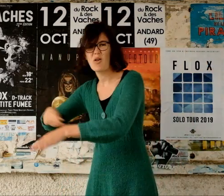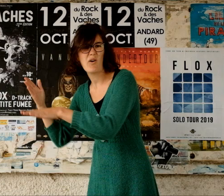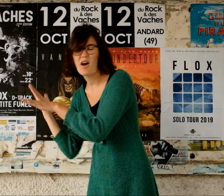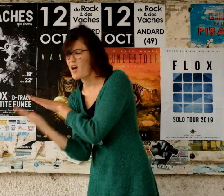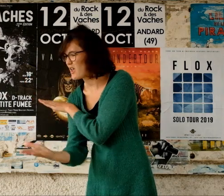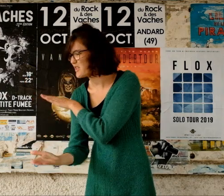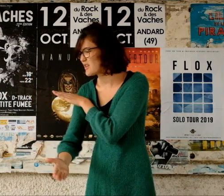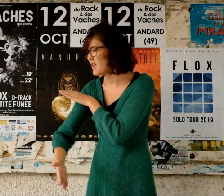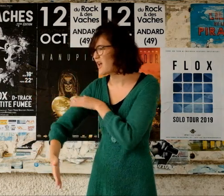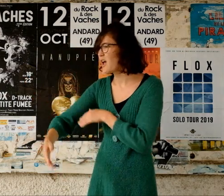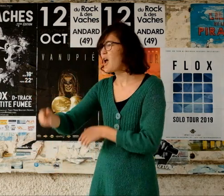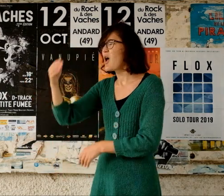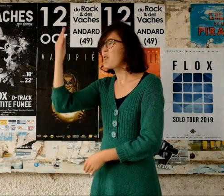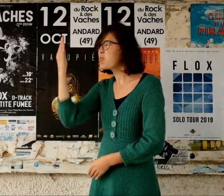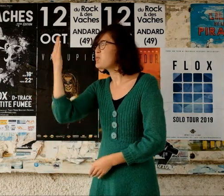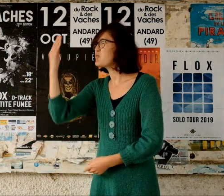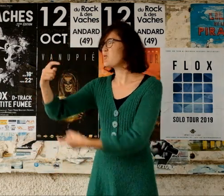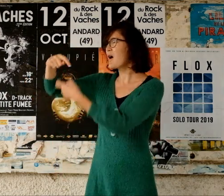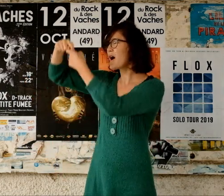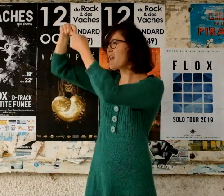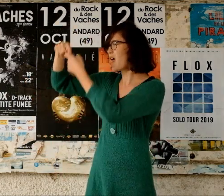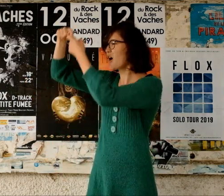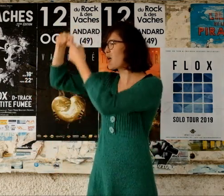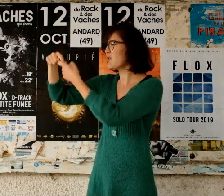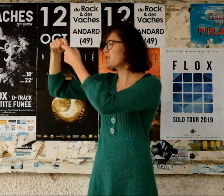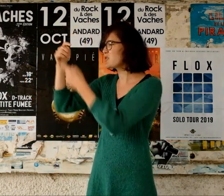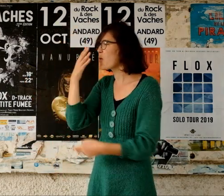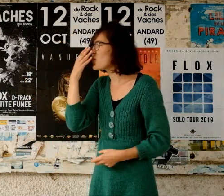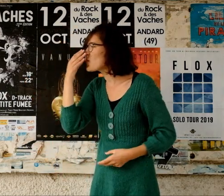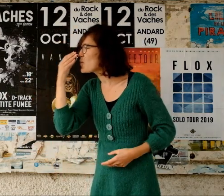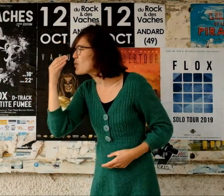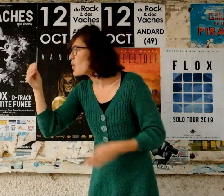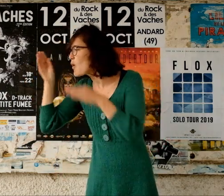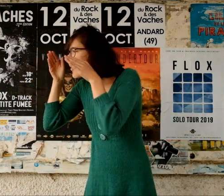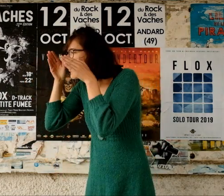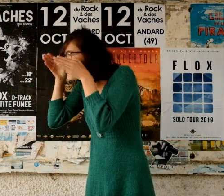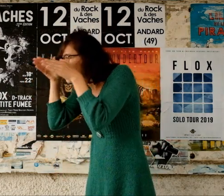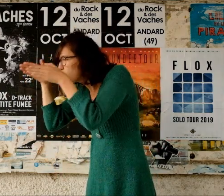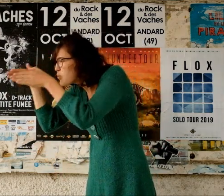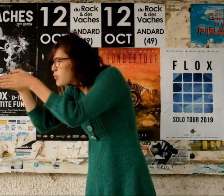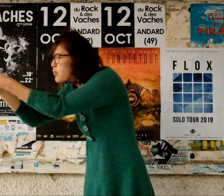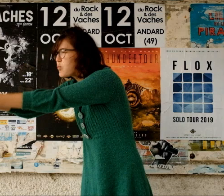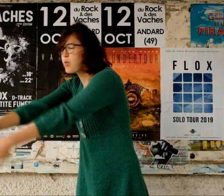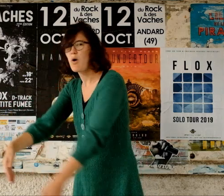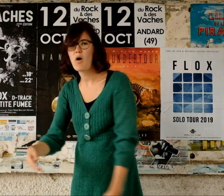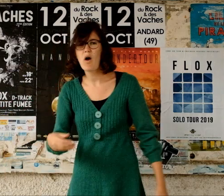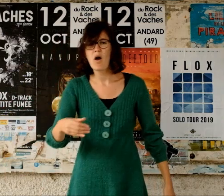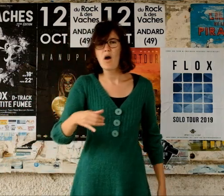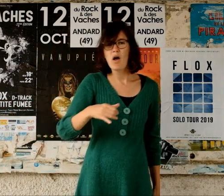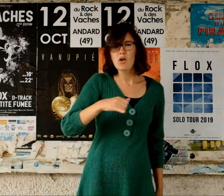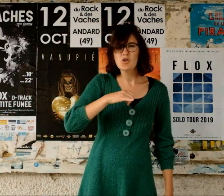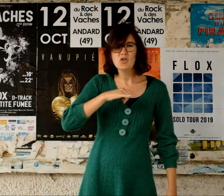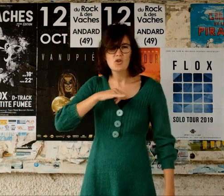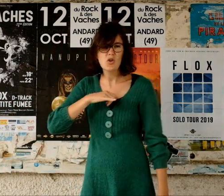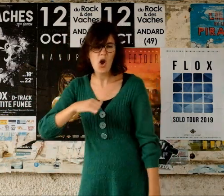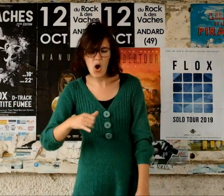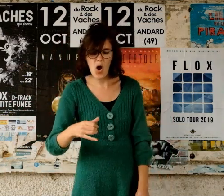C'est laisser prendre le cul Par nos besoins, nos religions Il faut foutre le portable aux chiottes Et des coups de